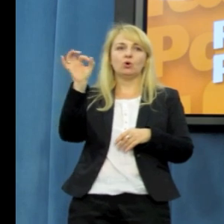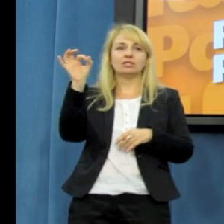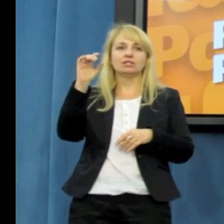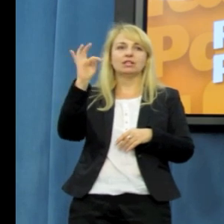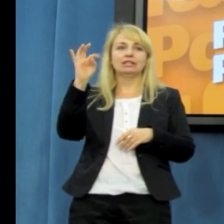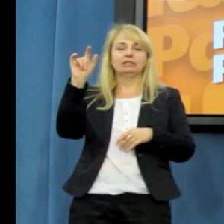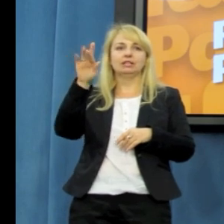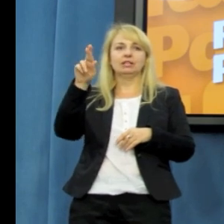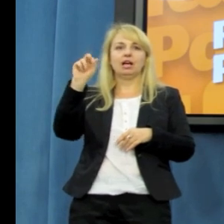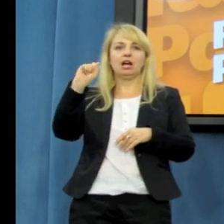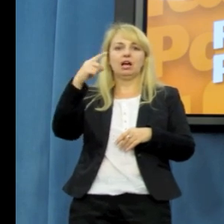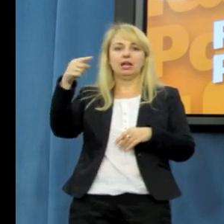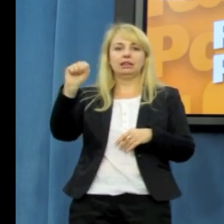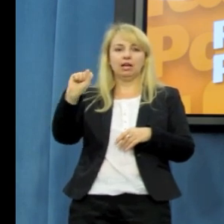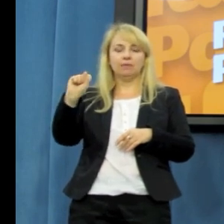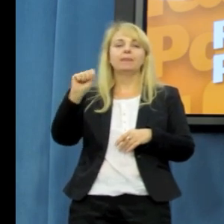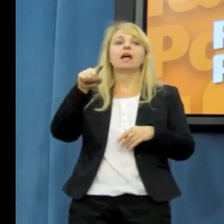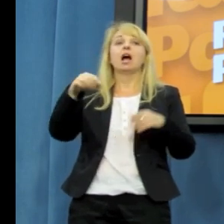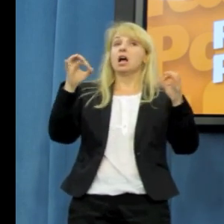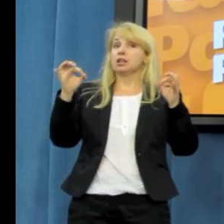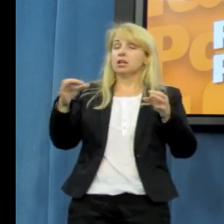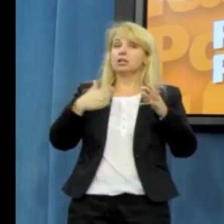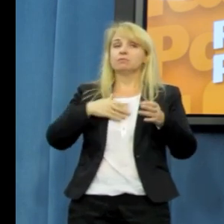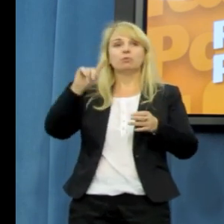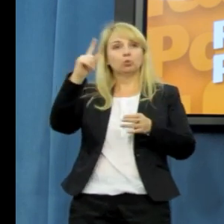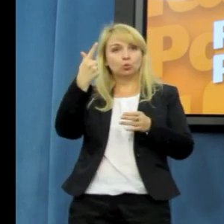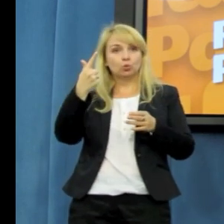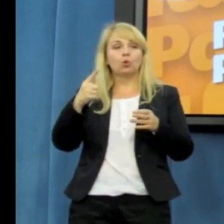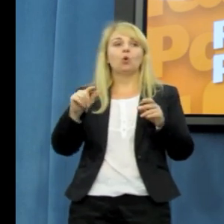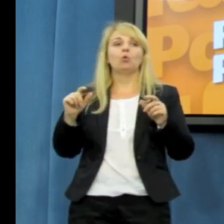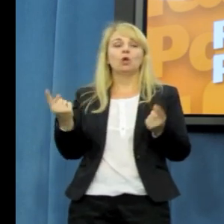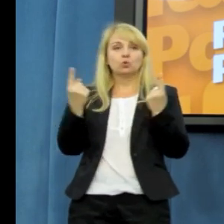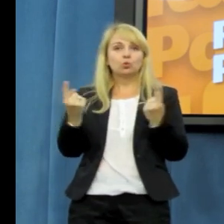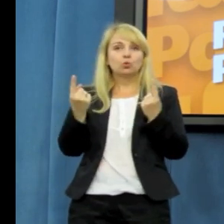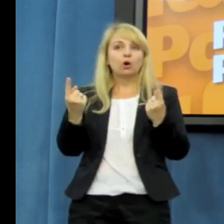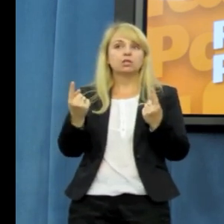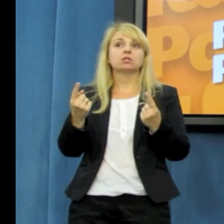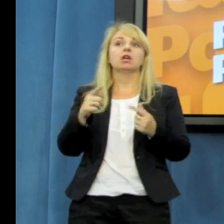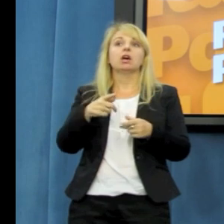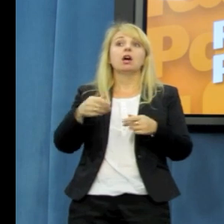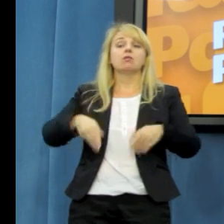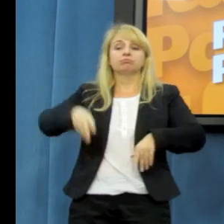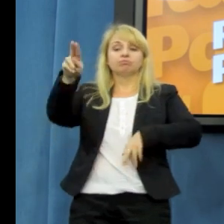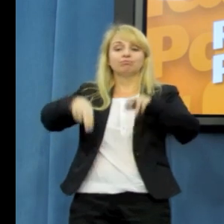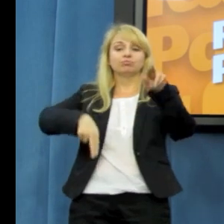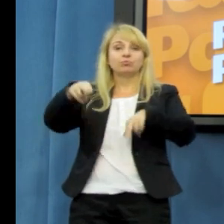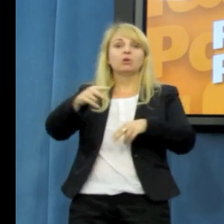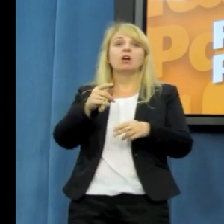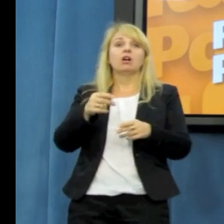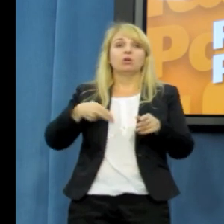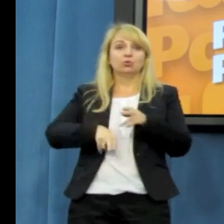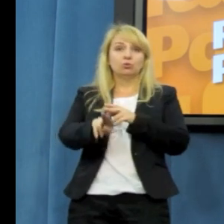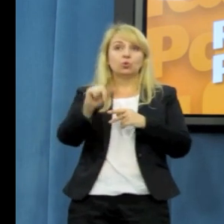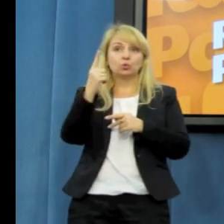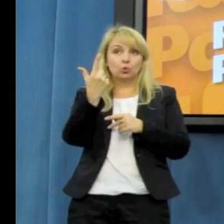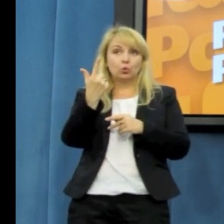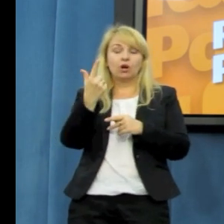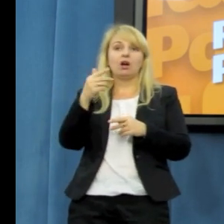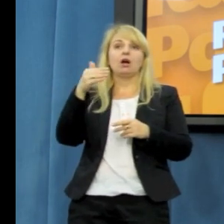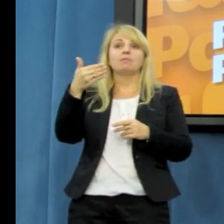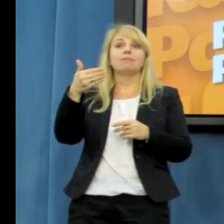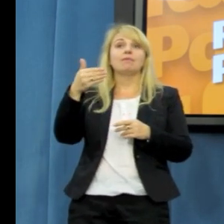sytuację, gdzie po raz kolejny na trasie budowy drugiego tunelu